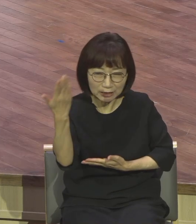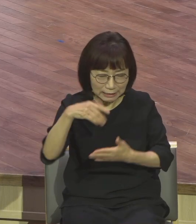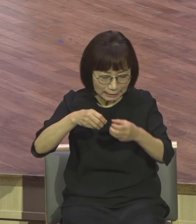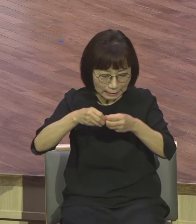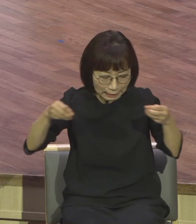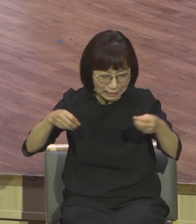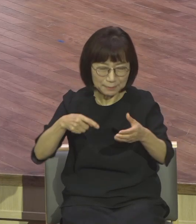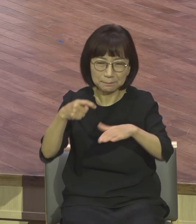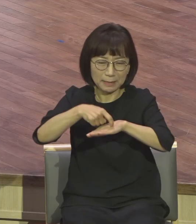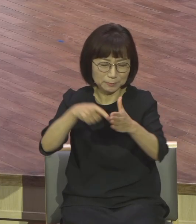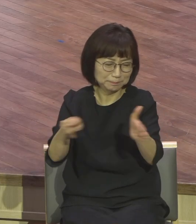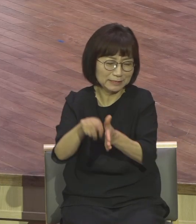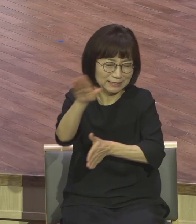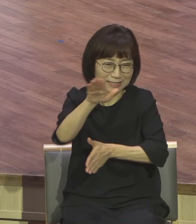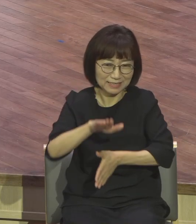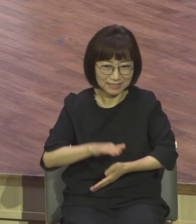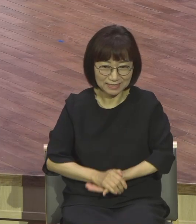안 믿습니다. 무섭지요.